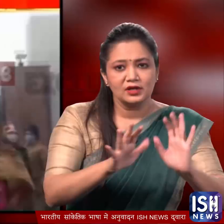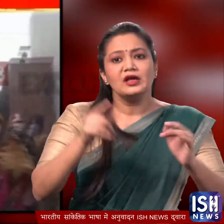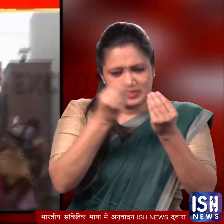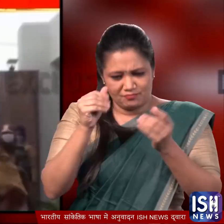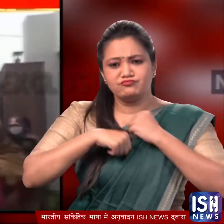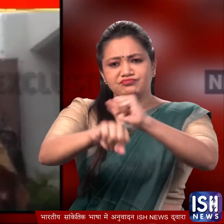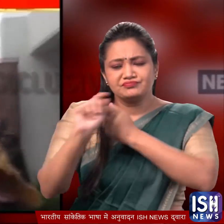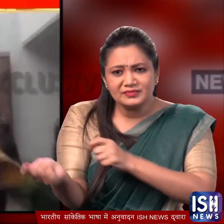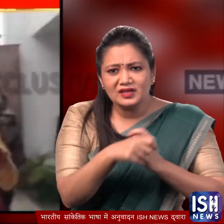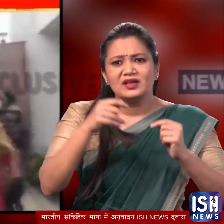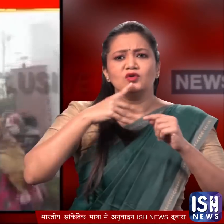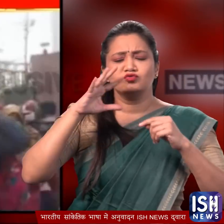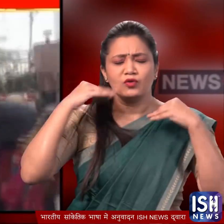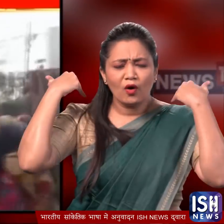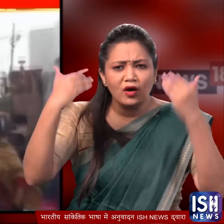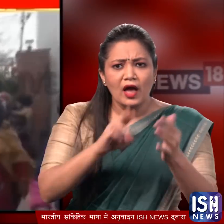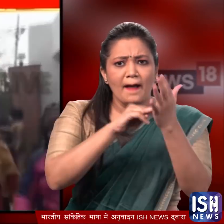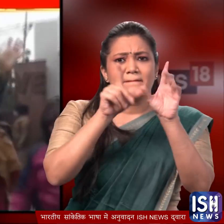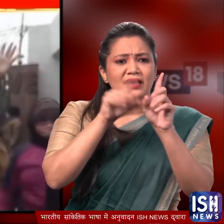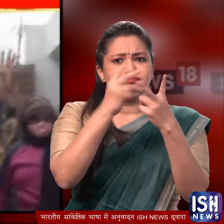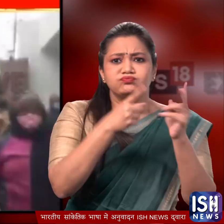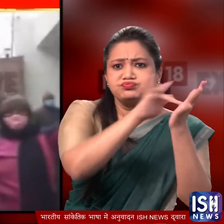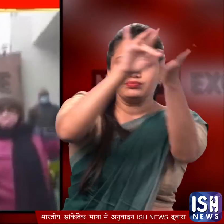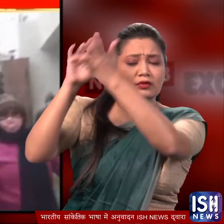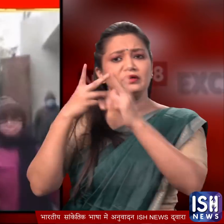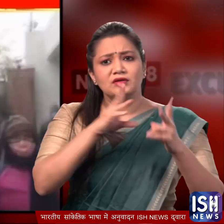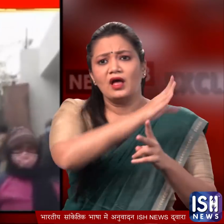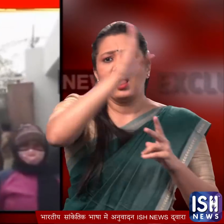कर्मचारी भी मौजूद थे जो लगातार दिल्ली के मेयरों के खिलाफ नारे बाजी करते रहे